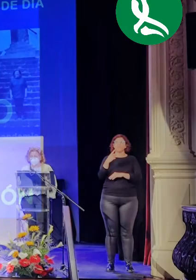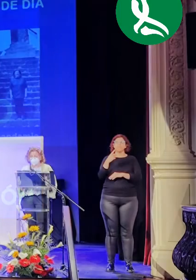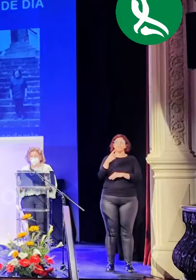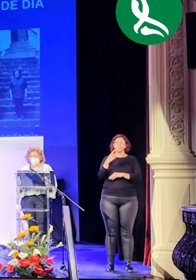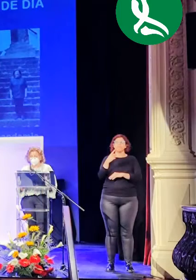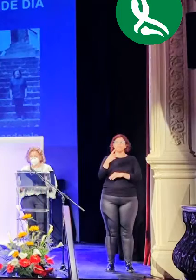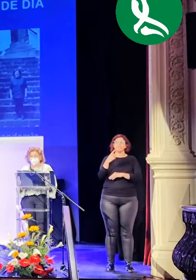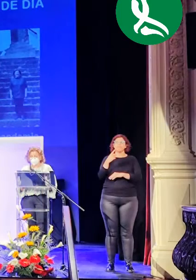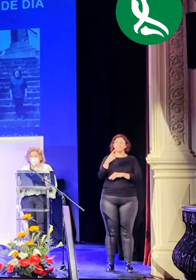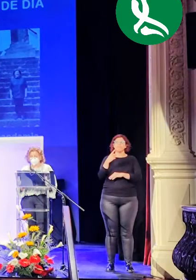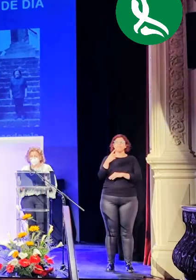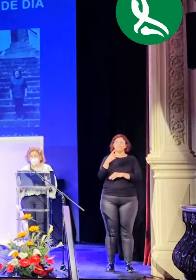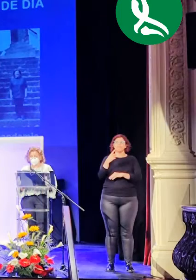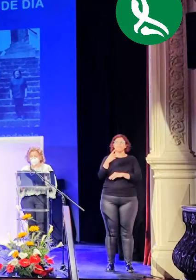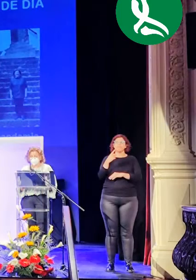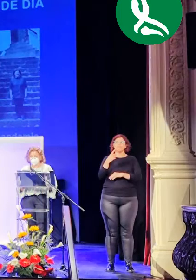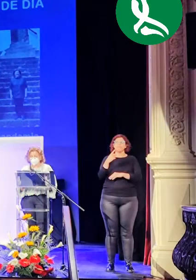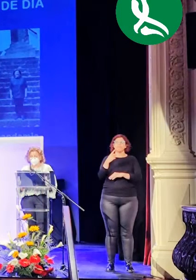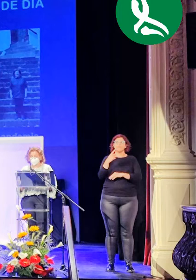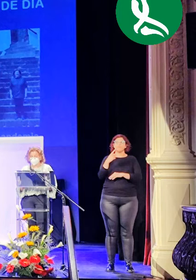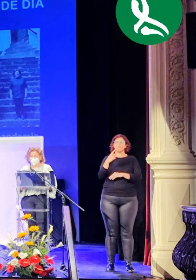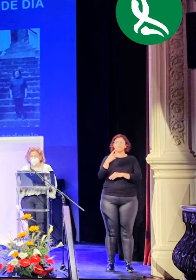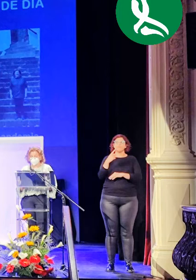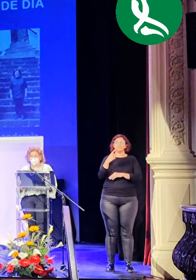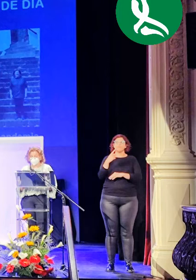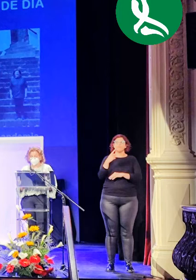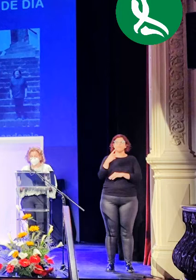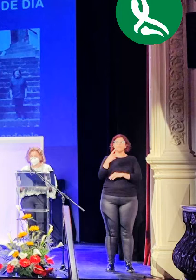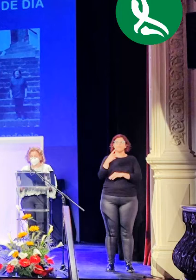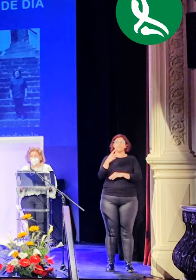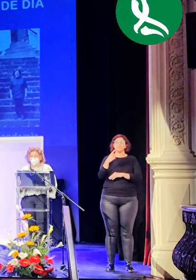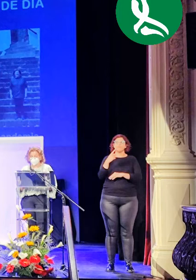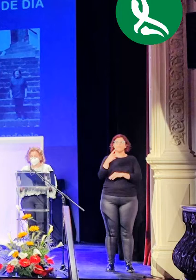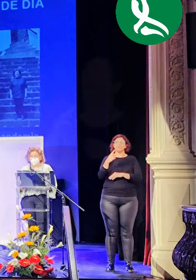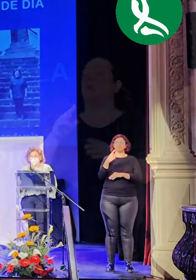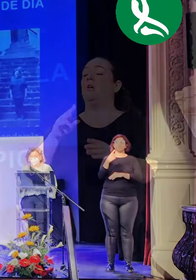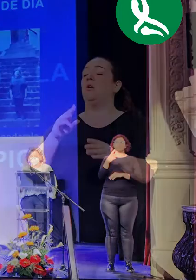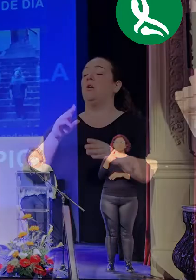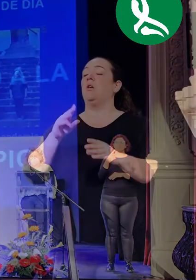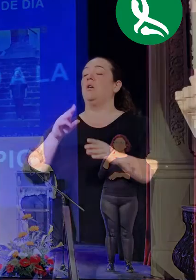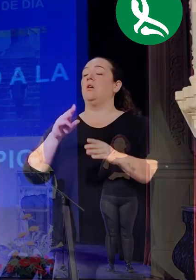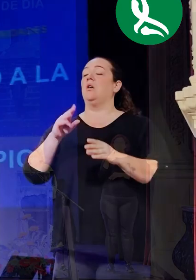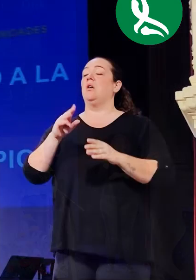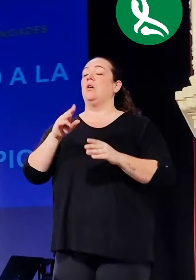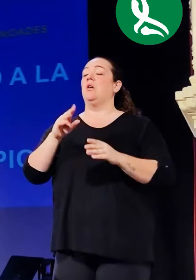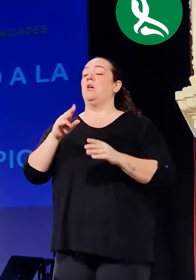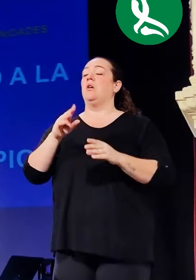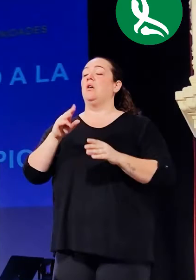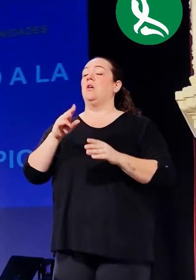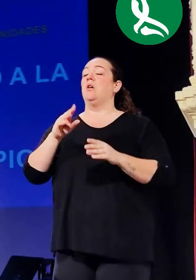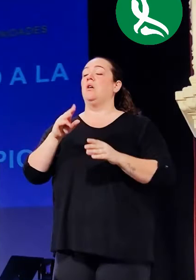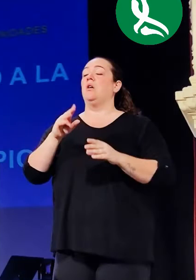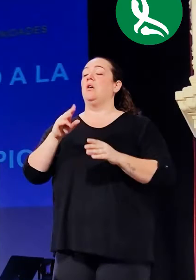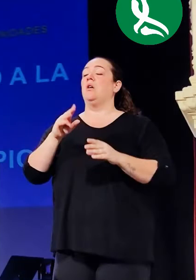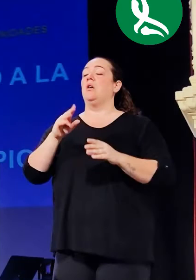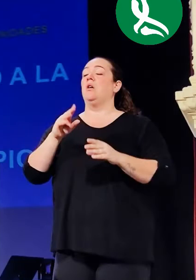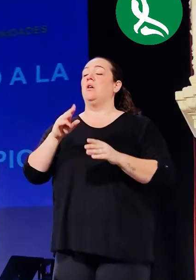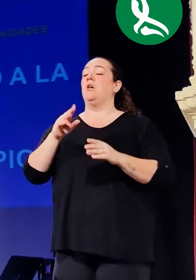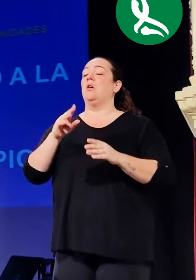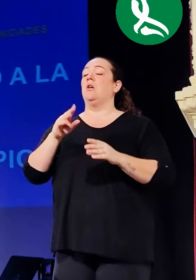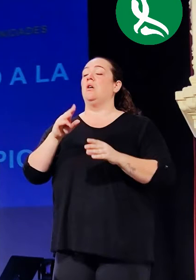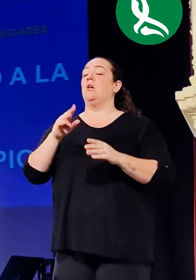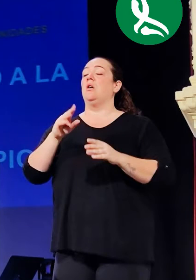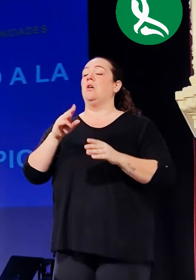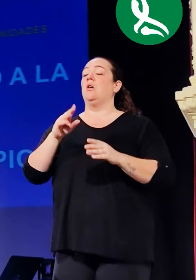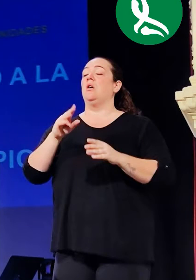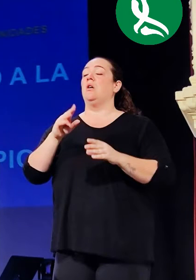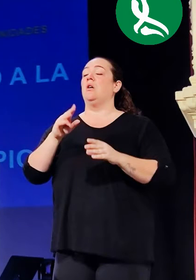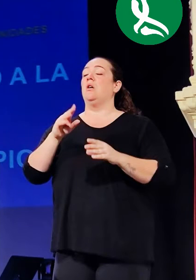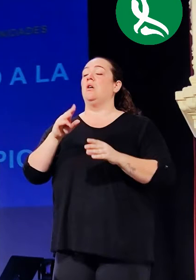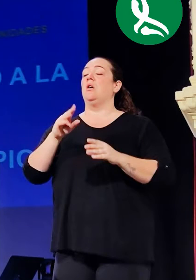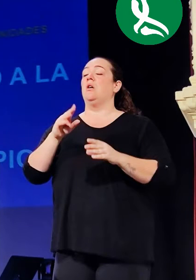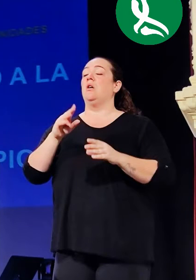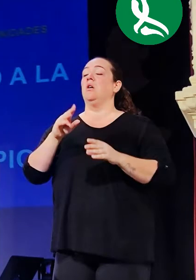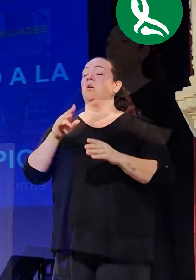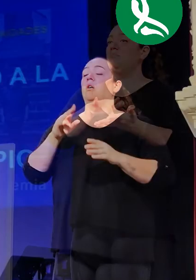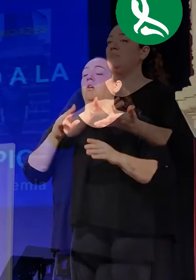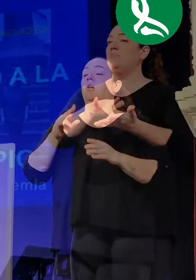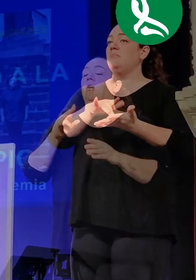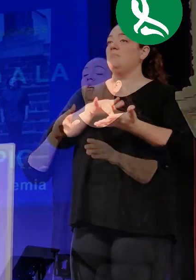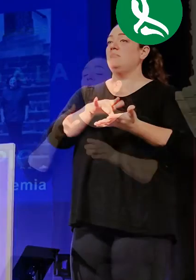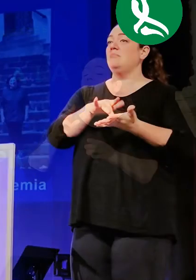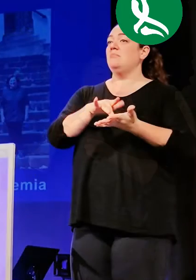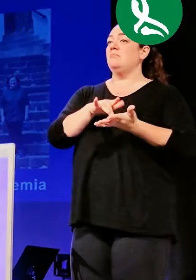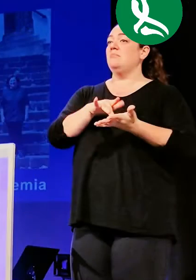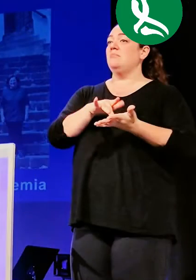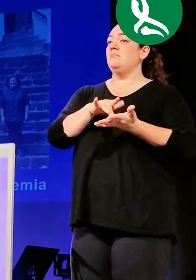Bienestar Social e Igualdad de Oportunidad. En la edición de este año no se reconoce a una persona, se reconoce a un colectivo, a una